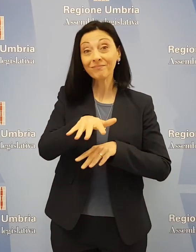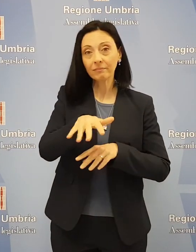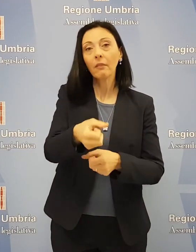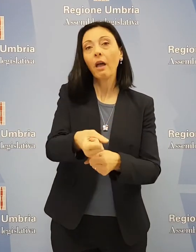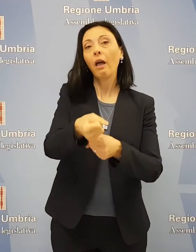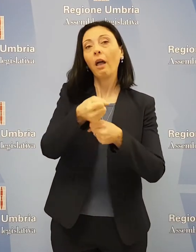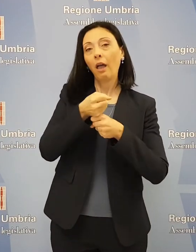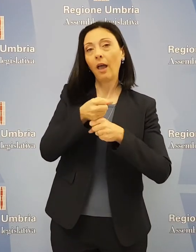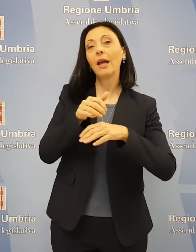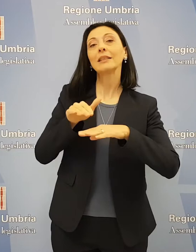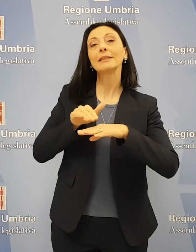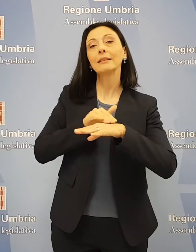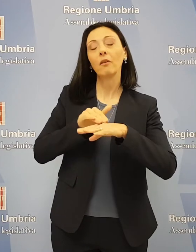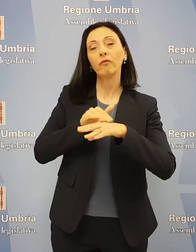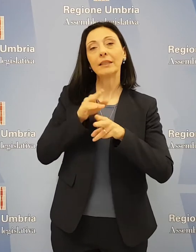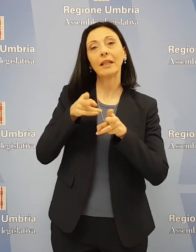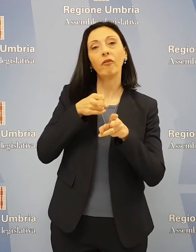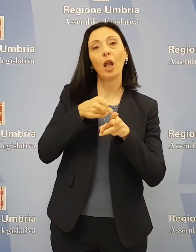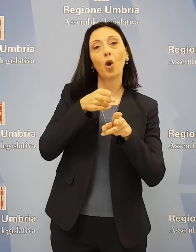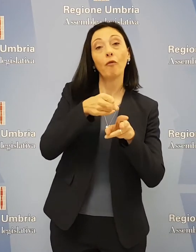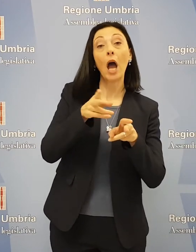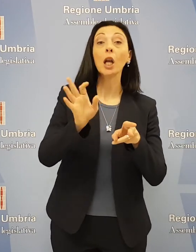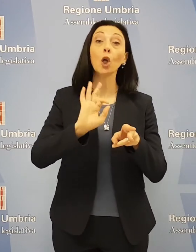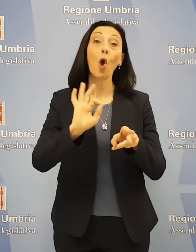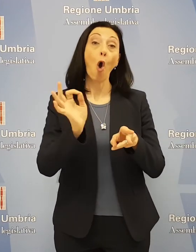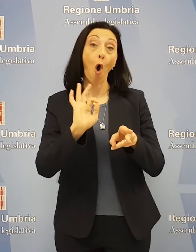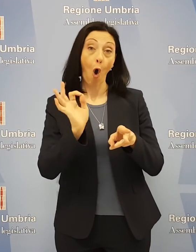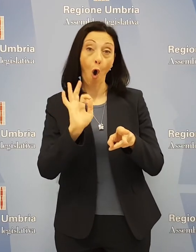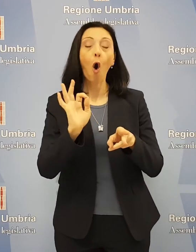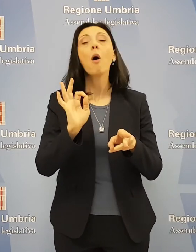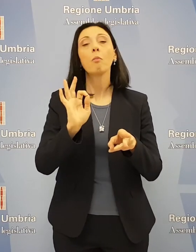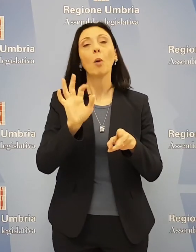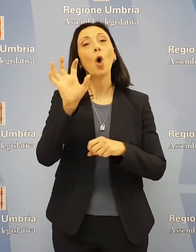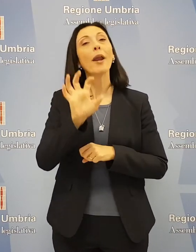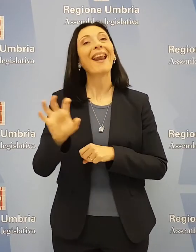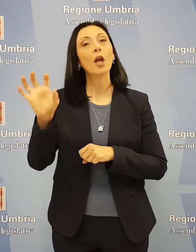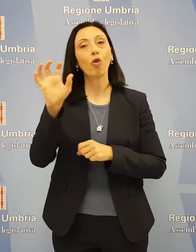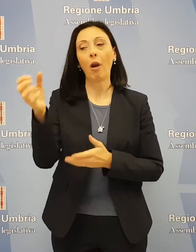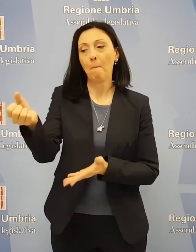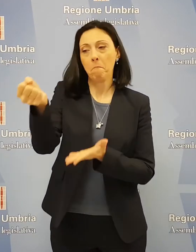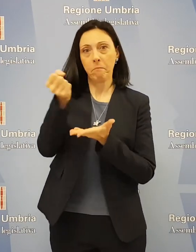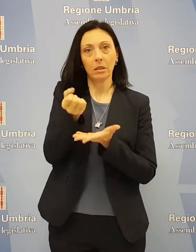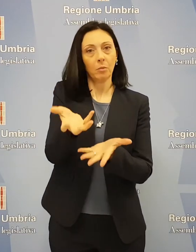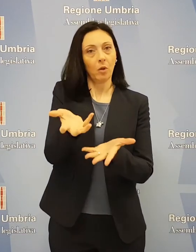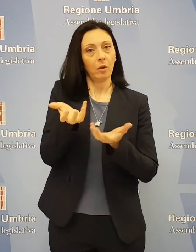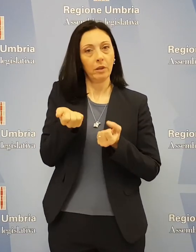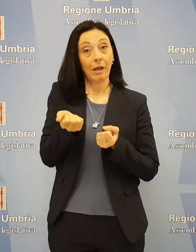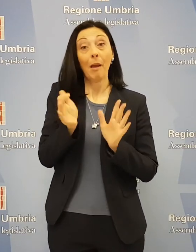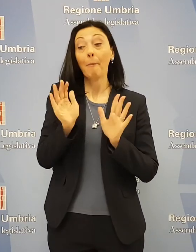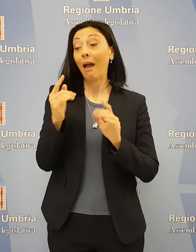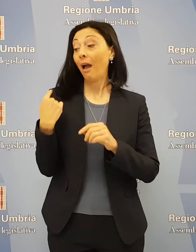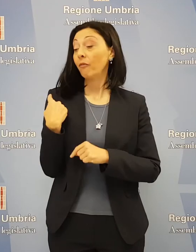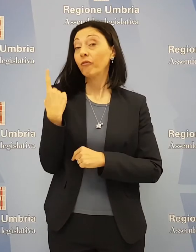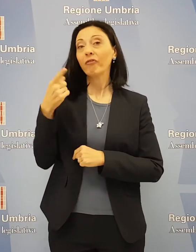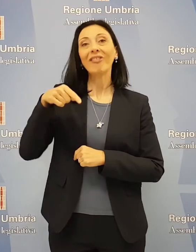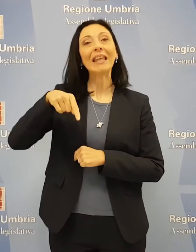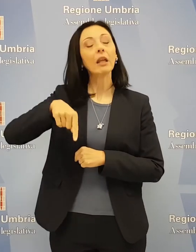'imminente affidamento dei servizi ferroviari oppure di portarli a patrimonio regionale anche se, ad oggi, non